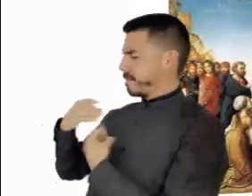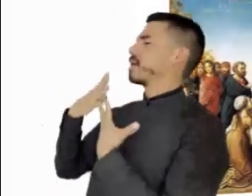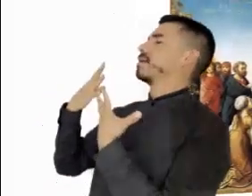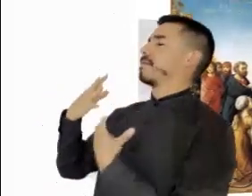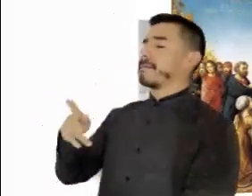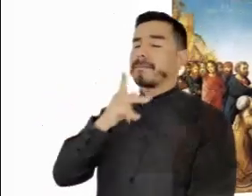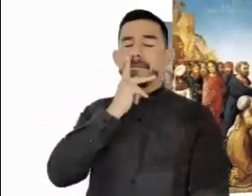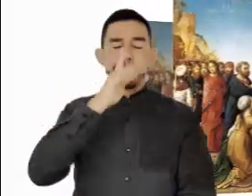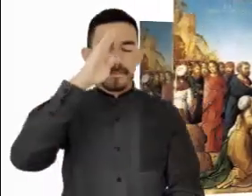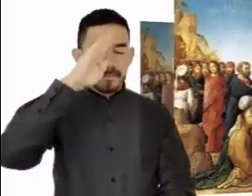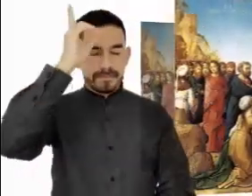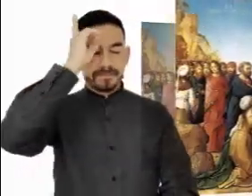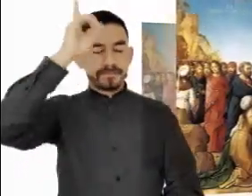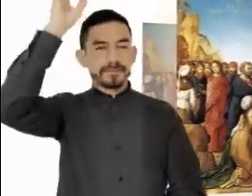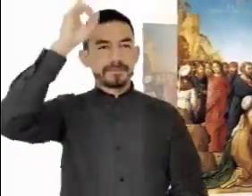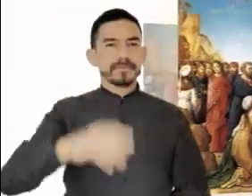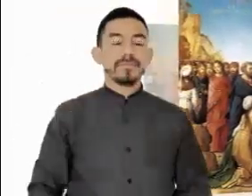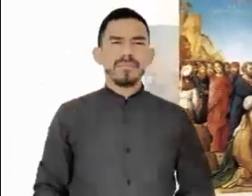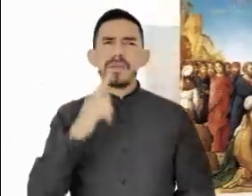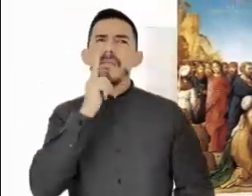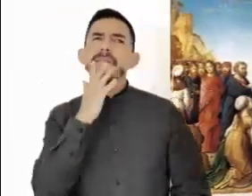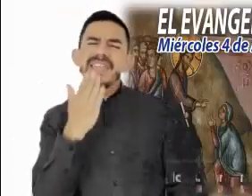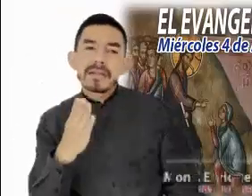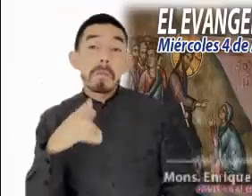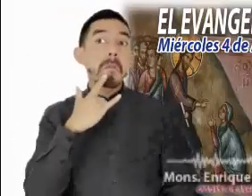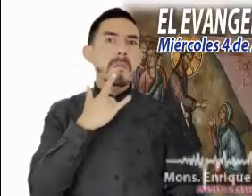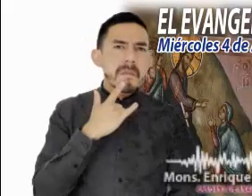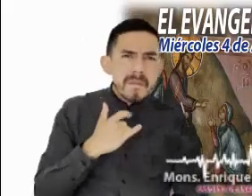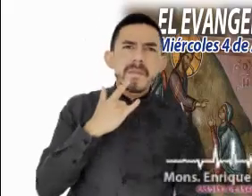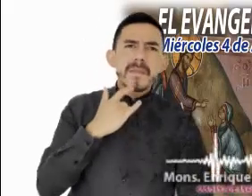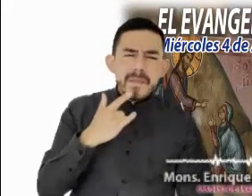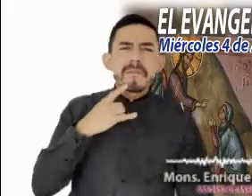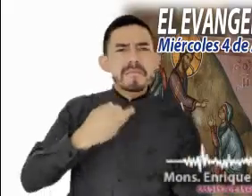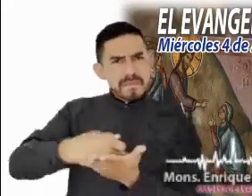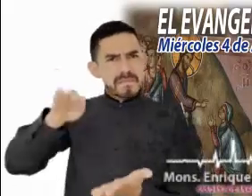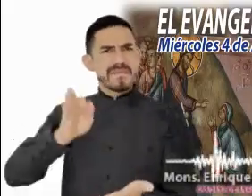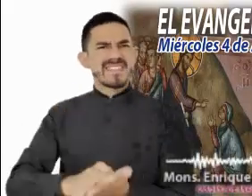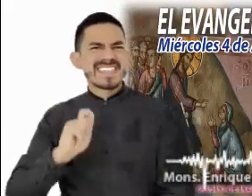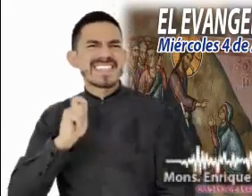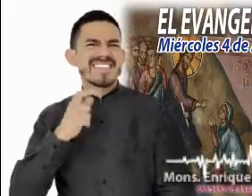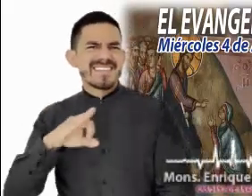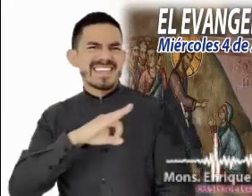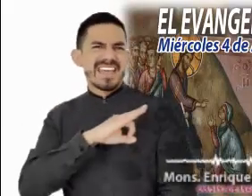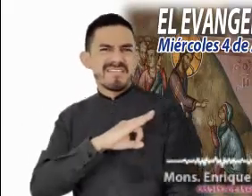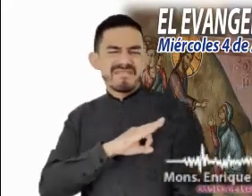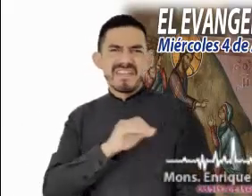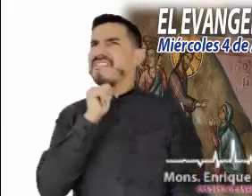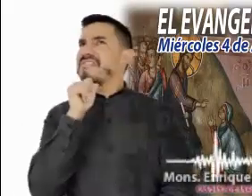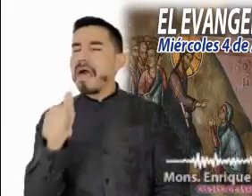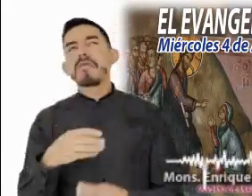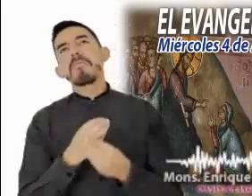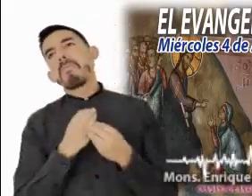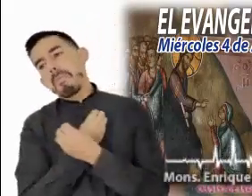Palabra del Señor. Ateberse es una característica de quien tiene fe. Nada de